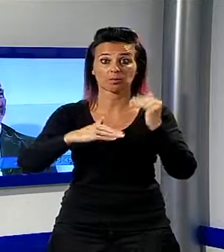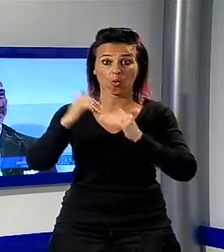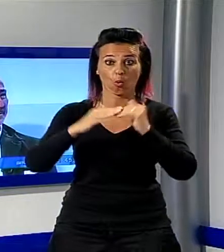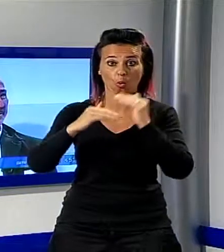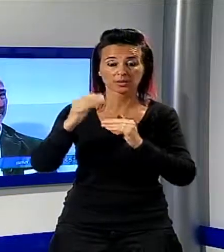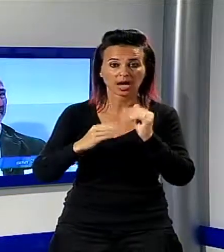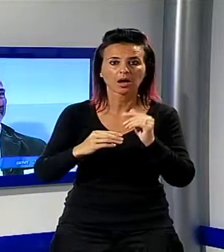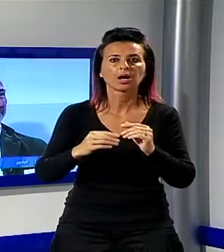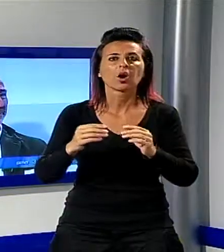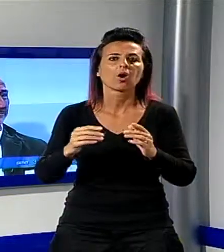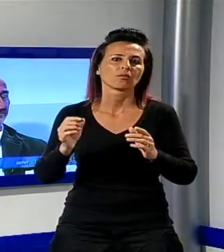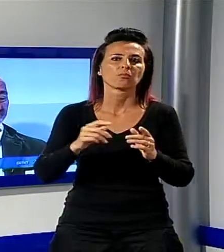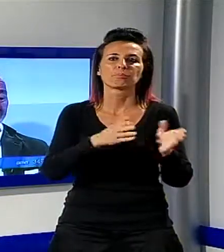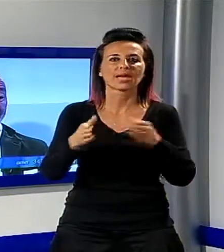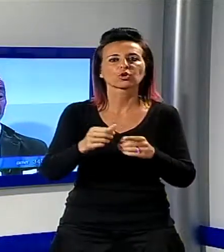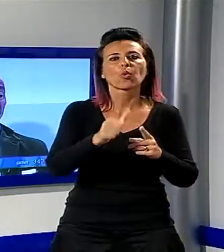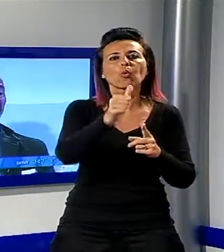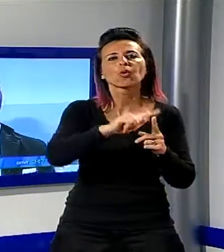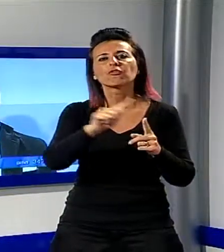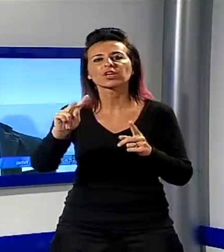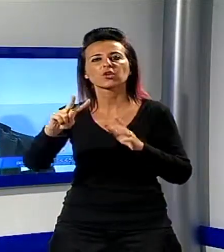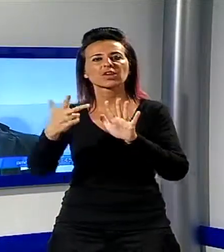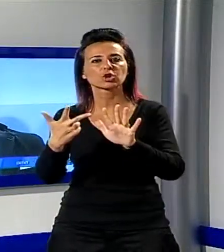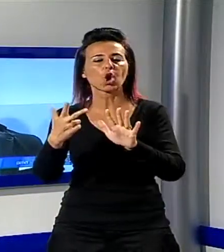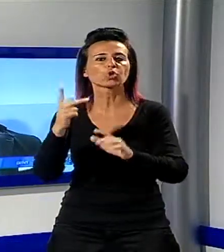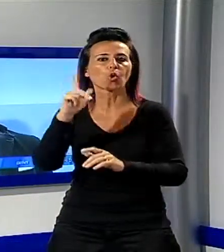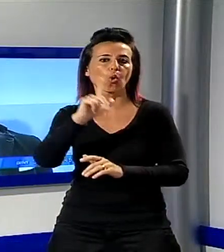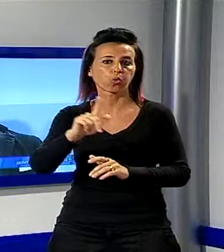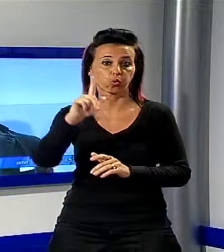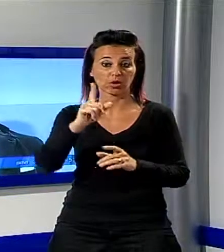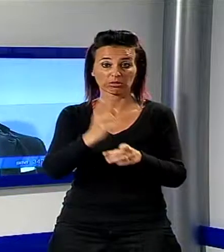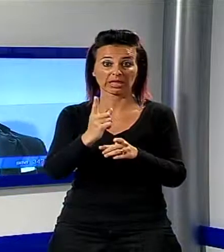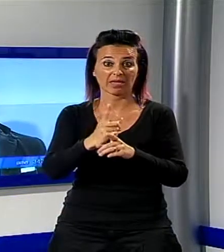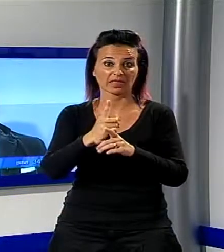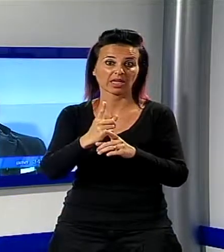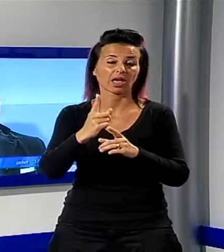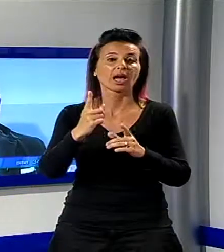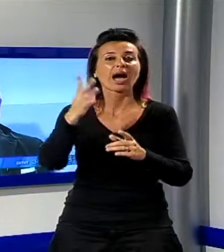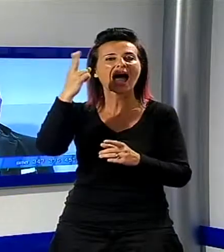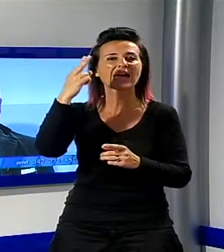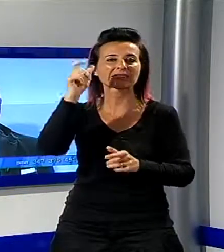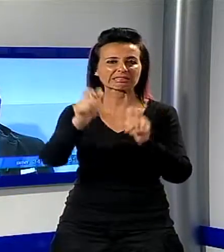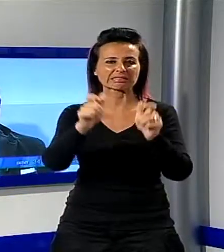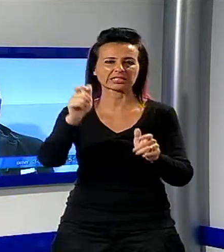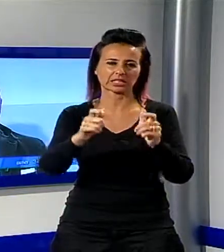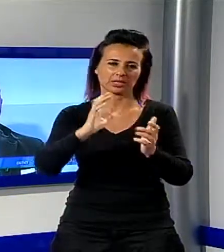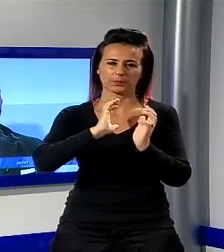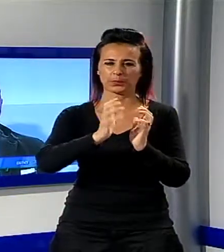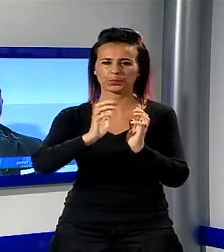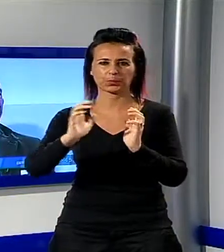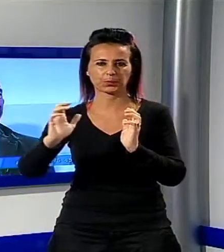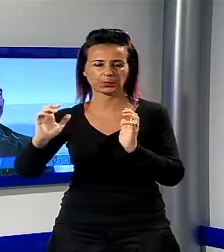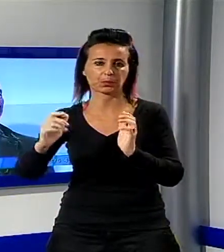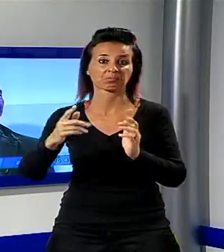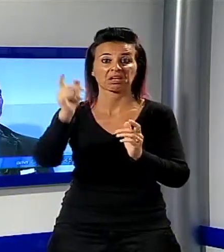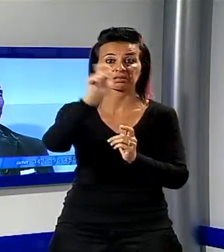sarà calcato da grandissimi artisti, da Francesco De Gregori a Bob Dylan, da Elton John a Robbie Williams, passando per Lenny Kravitz